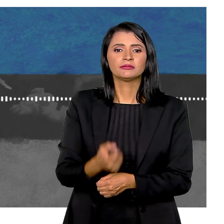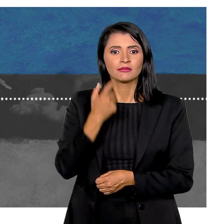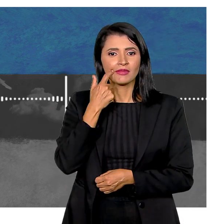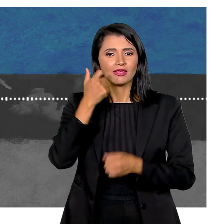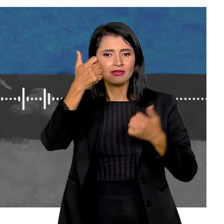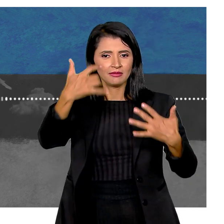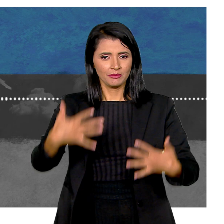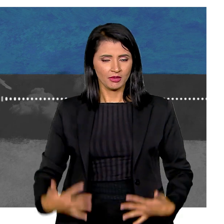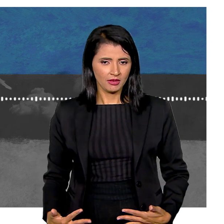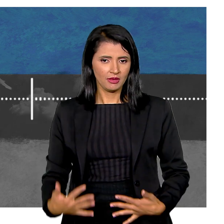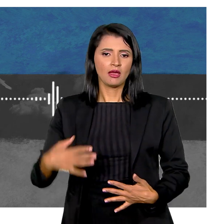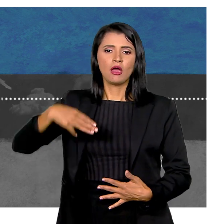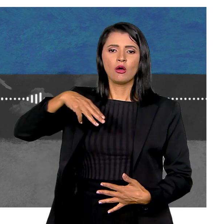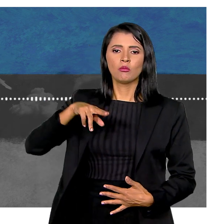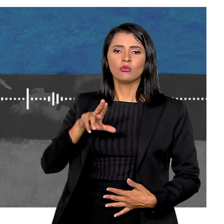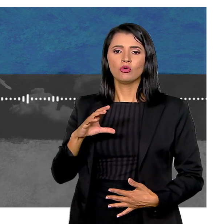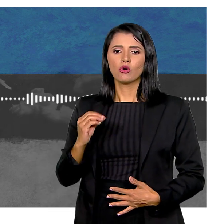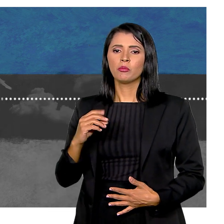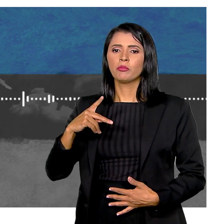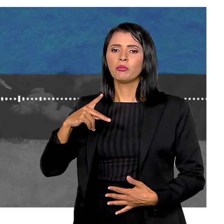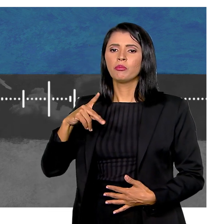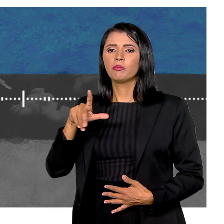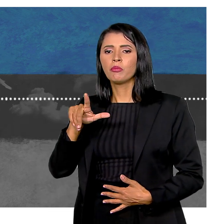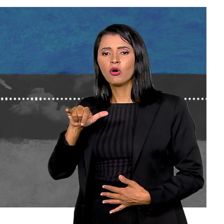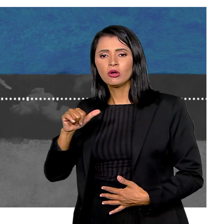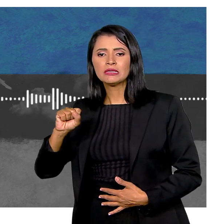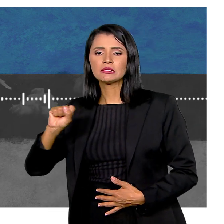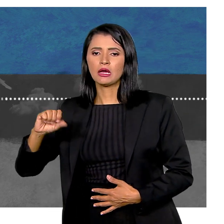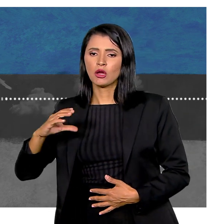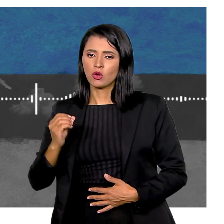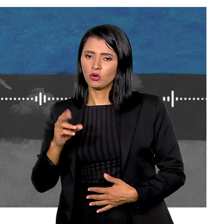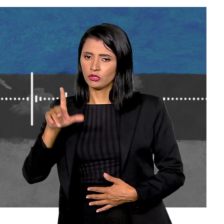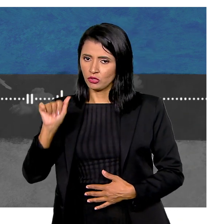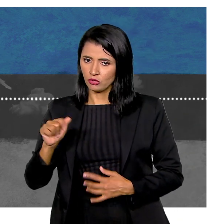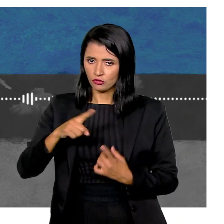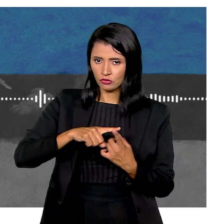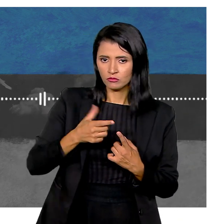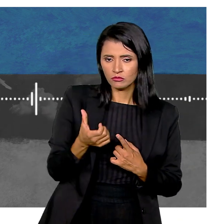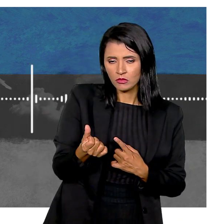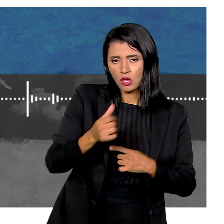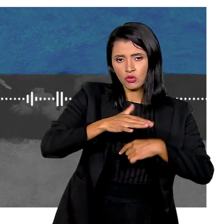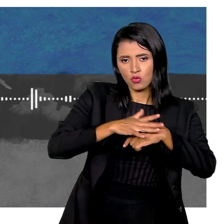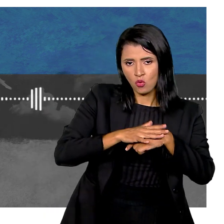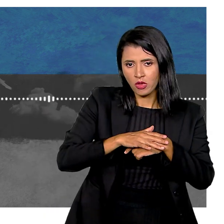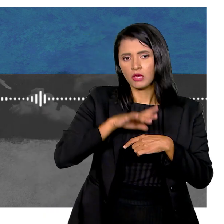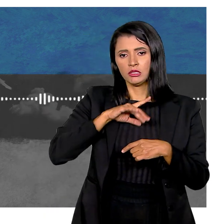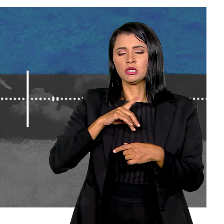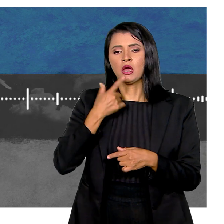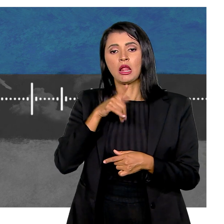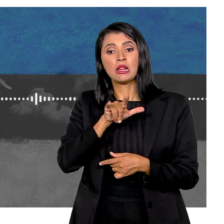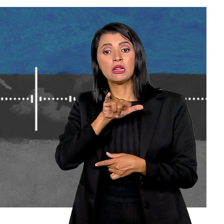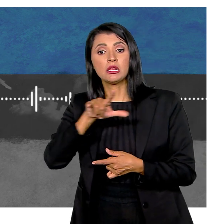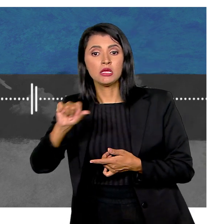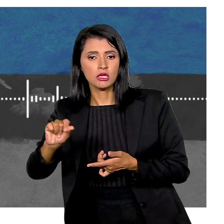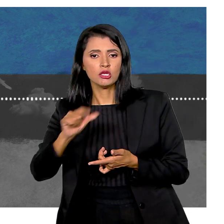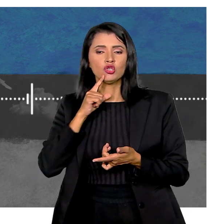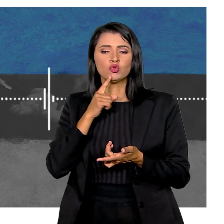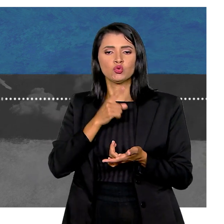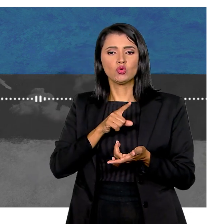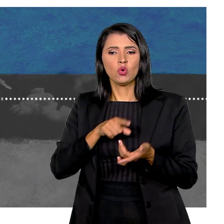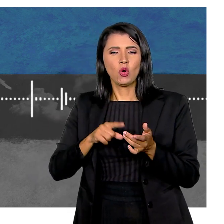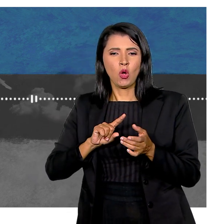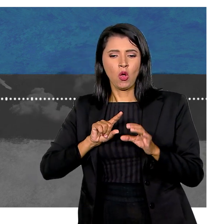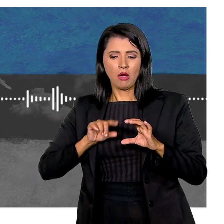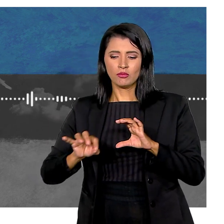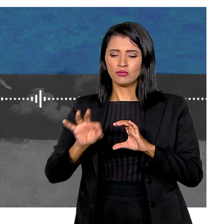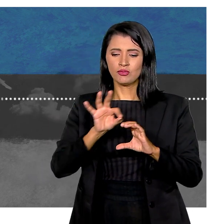Aqui diz A mucopolisacaridose tipo 6 É uma doença do armazenamento lisossomal Com envolvimento